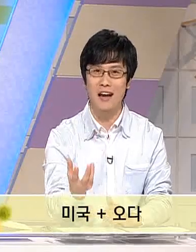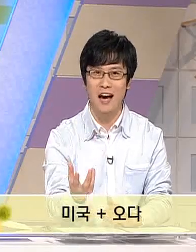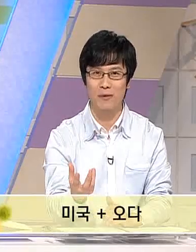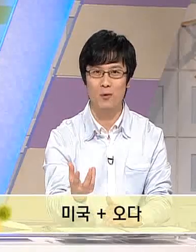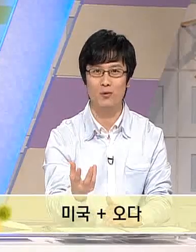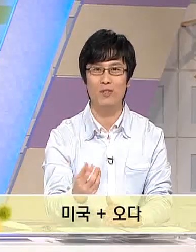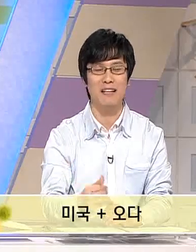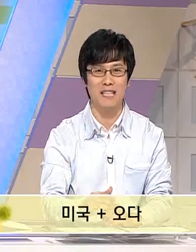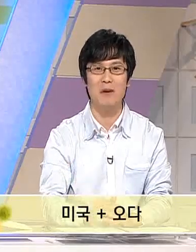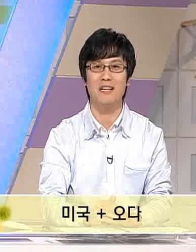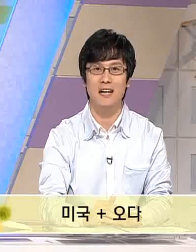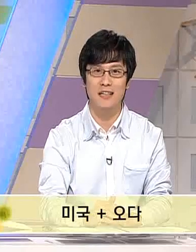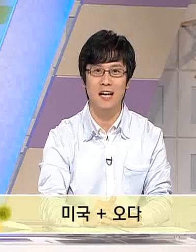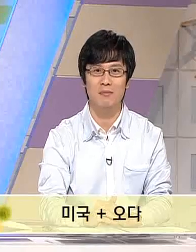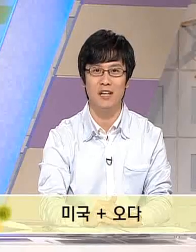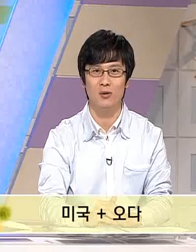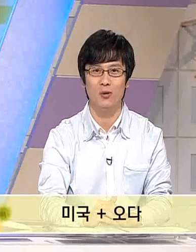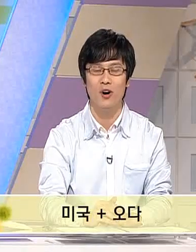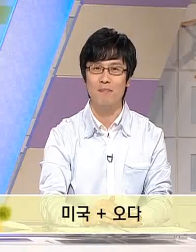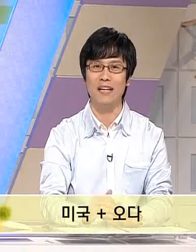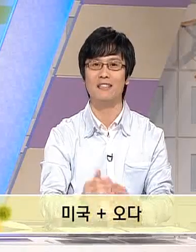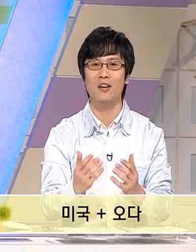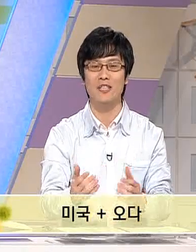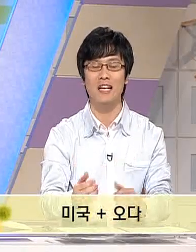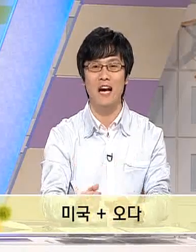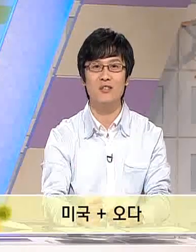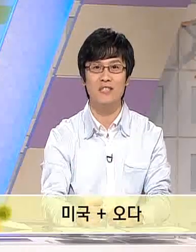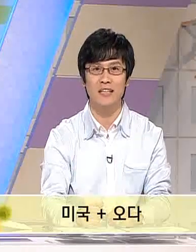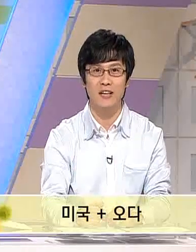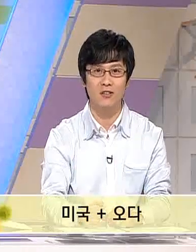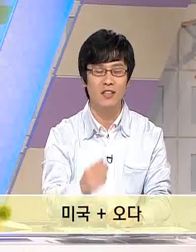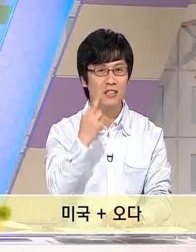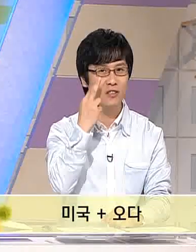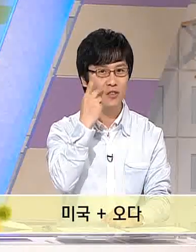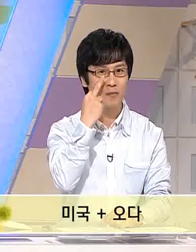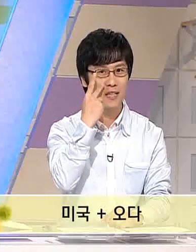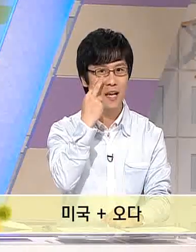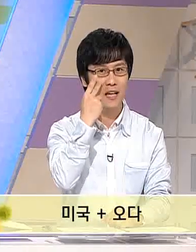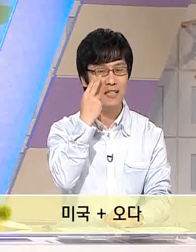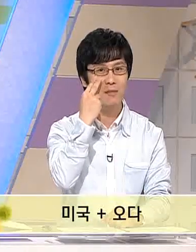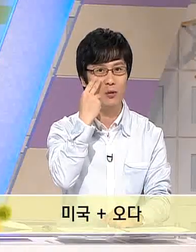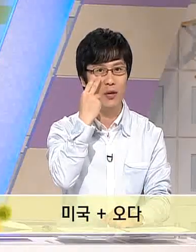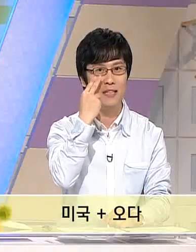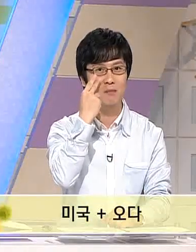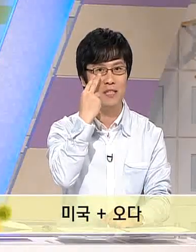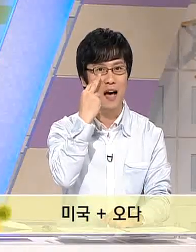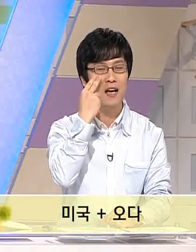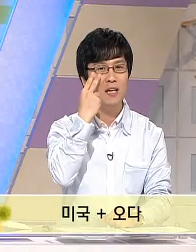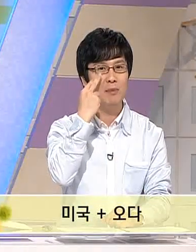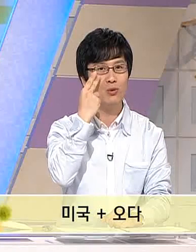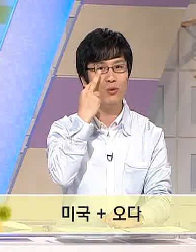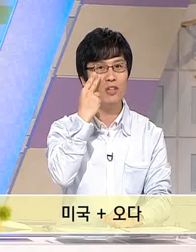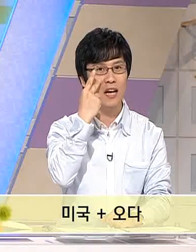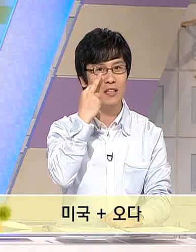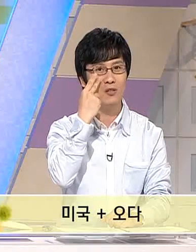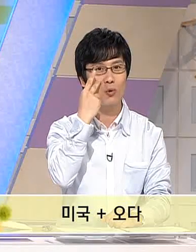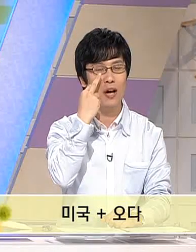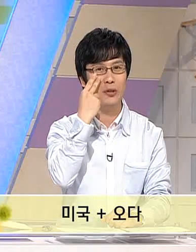사람 혹은 눈이 반짝반짝한 사람이라고 많이들 연상을 하셨잖아요. 그것처럼 생각을 하시면 되겠습니다. 미국이라는 수화